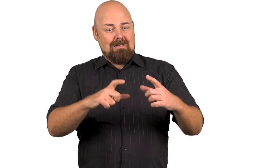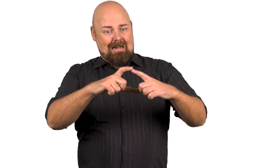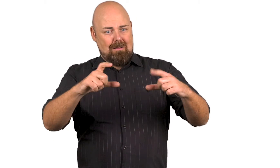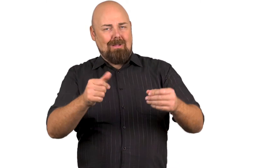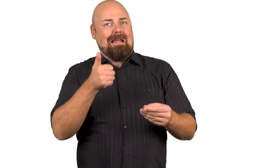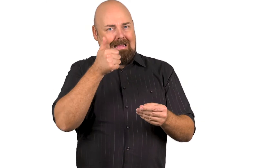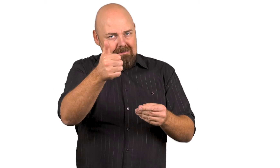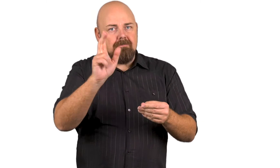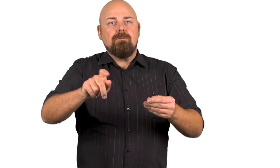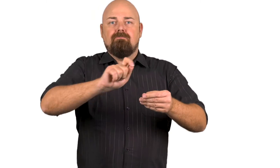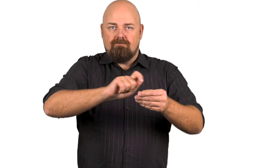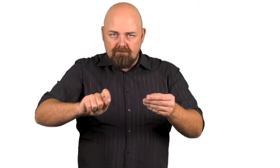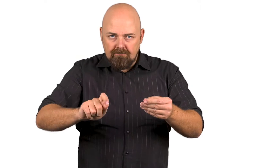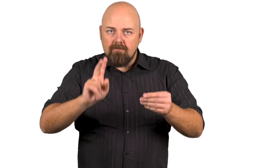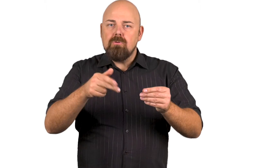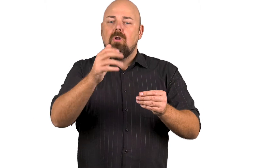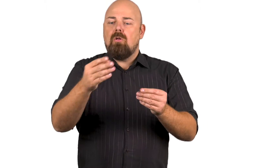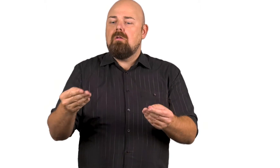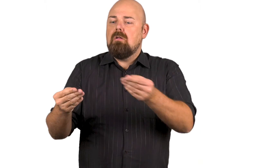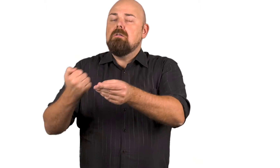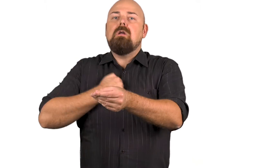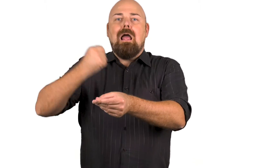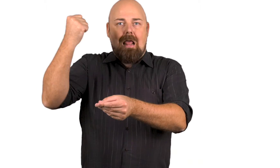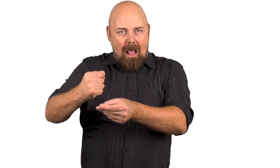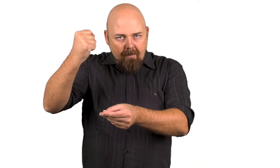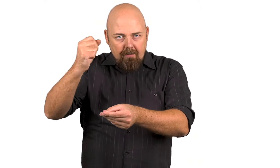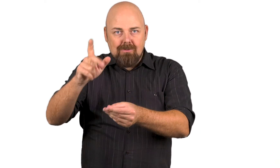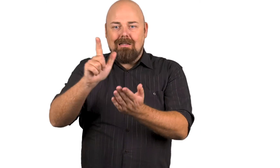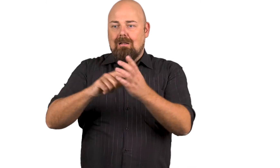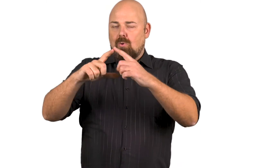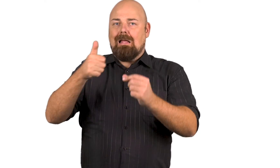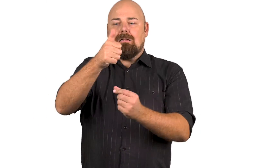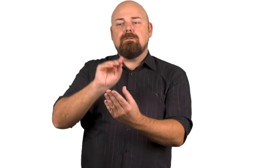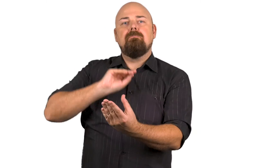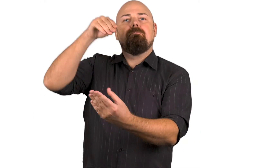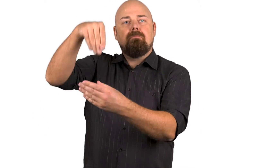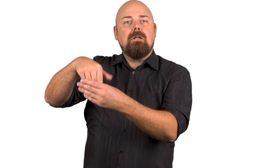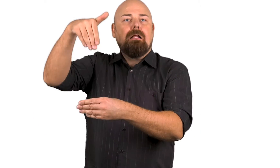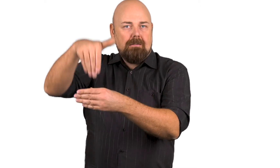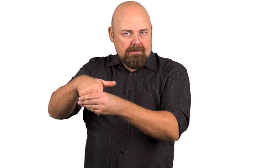olet itse täyttänyt äänestyslipun, saanut siihen leiman ja sulkenut sen kirjekuoreen.